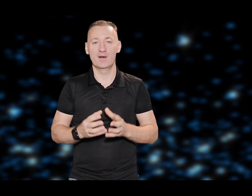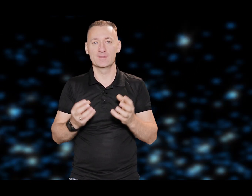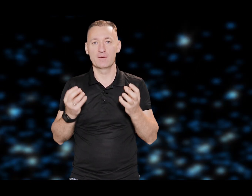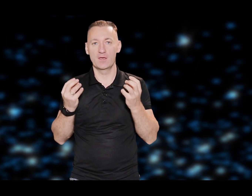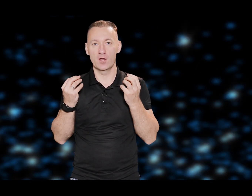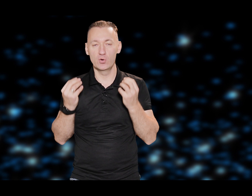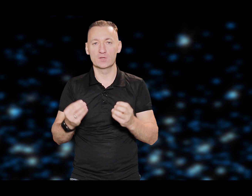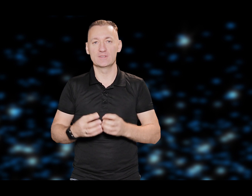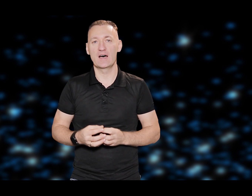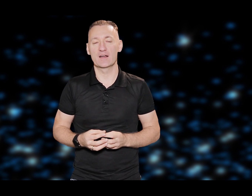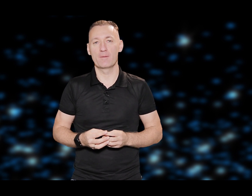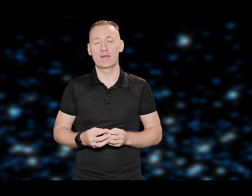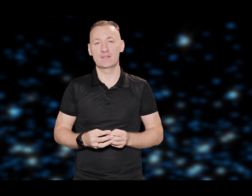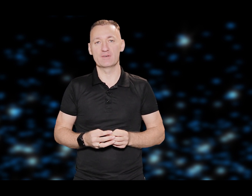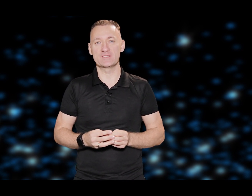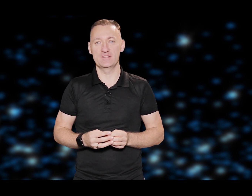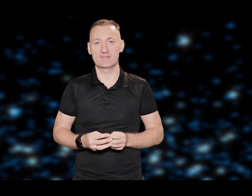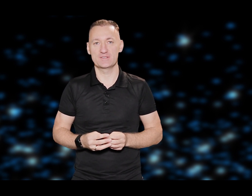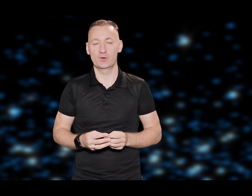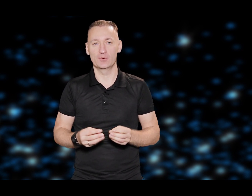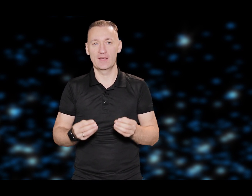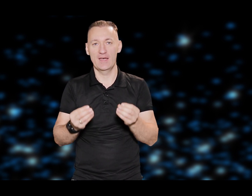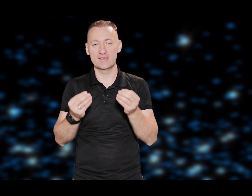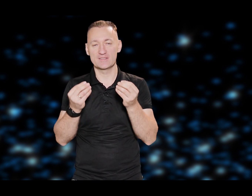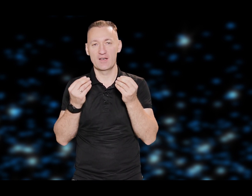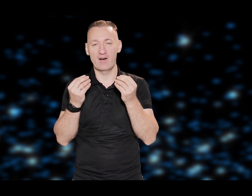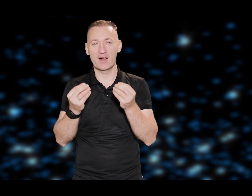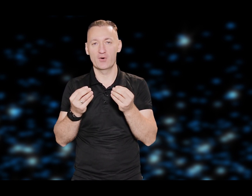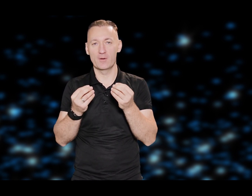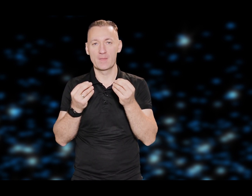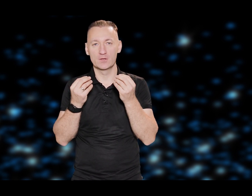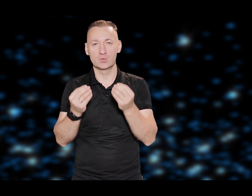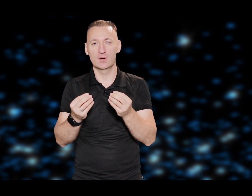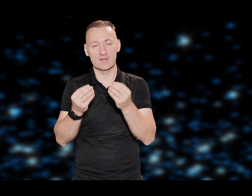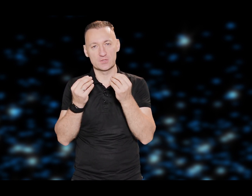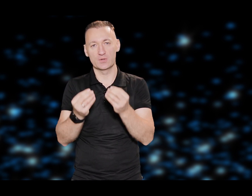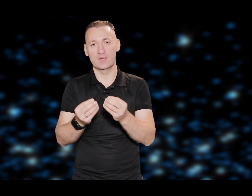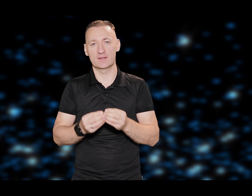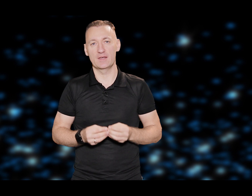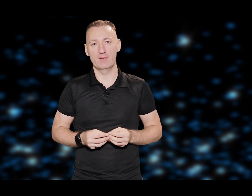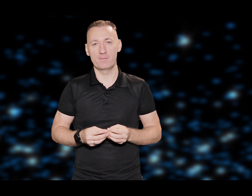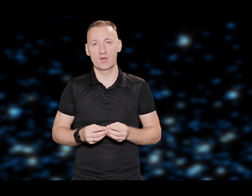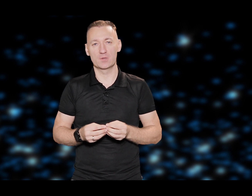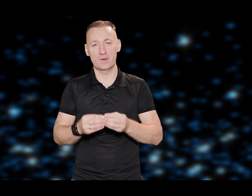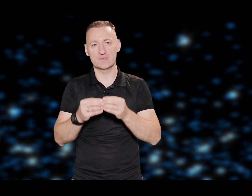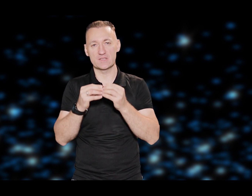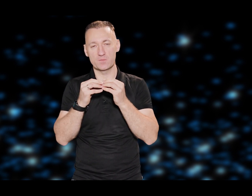man ir ļoti dārga tava sirds. Un es vēroju to, kas notiek tevi. Un tāpēc es esmu